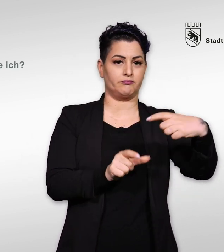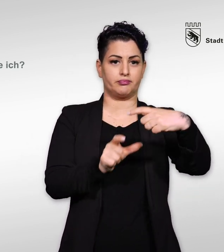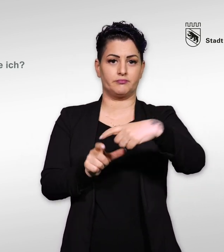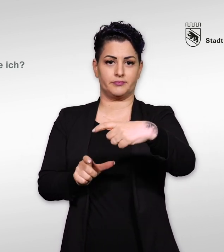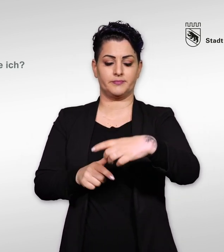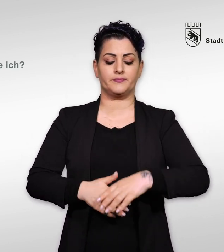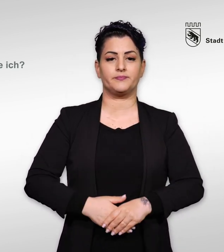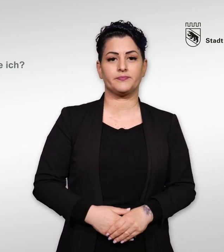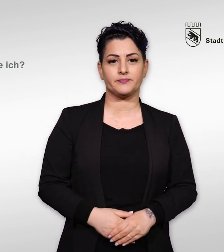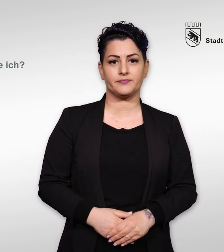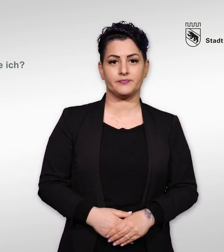Anleitung zum Wählen